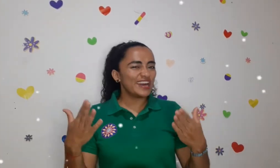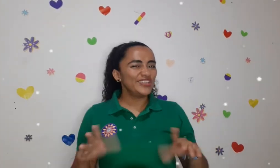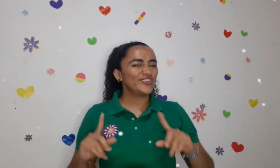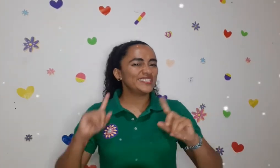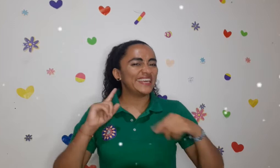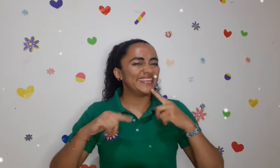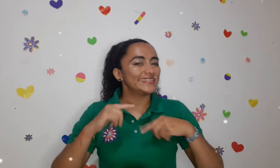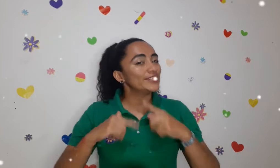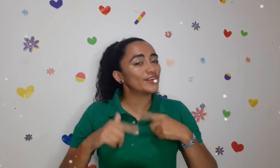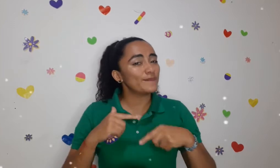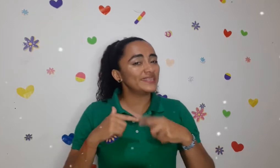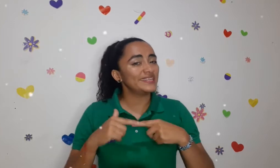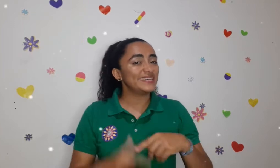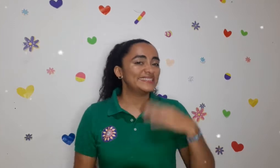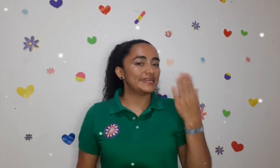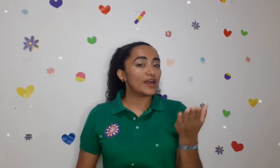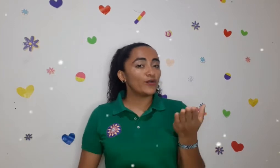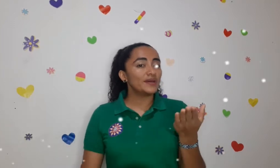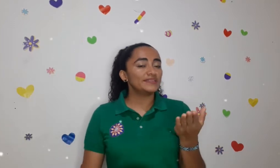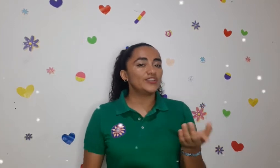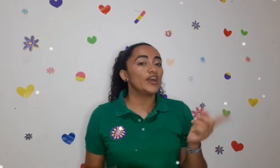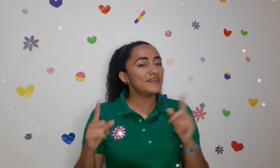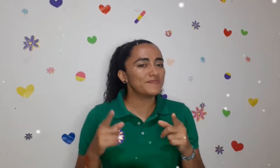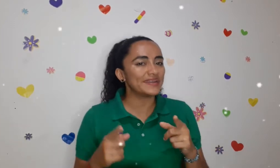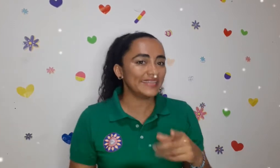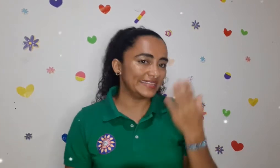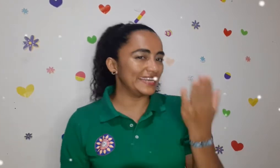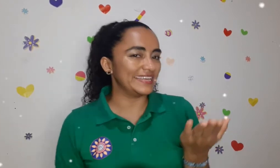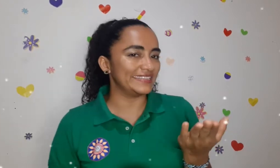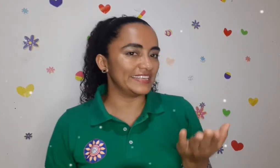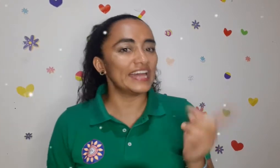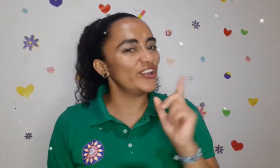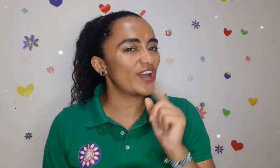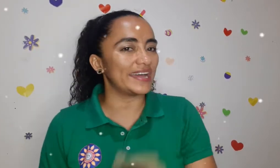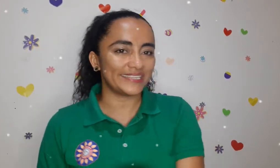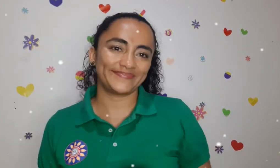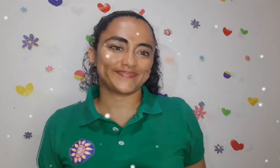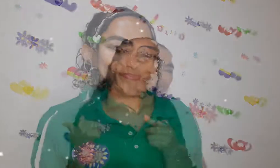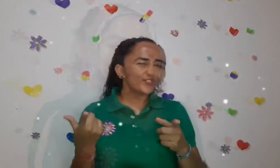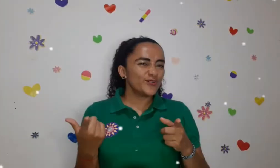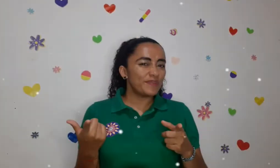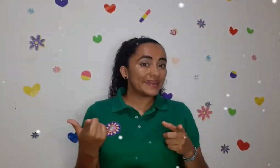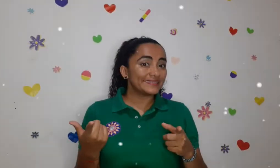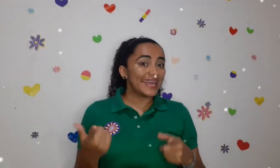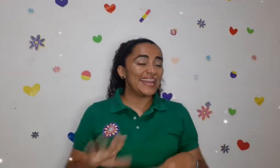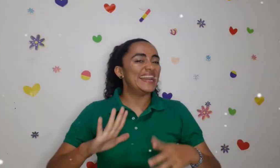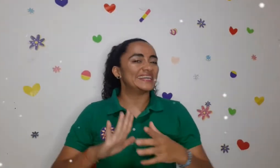hábitos que de tanto repetirse se han convertido en parte de la identidad local. Por su parte, las